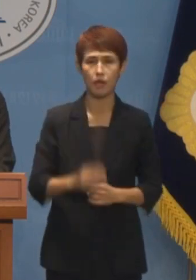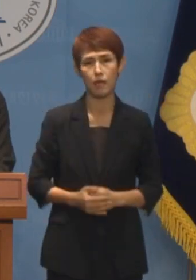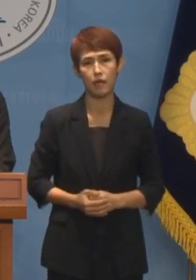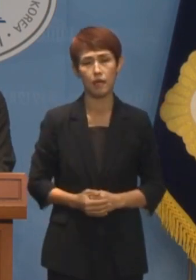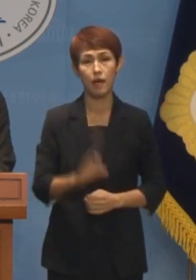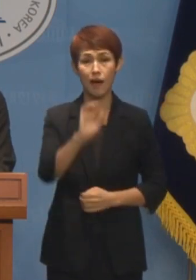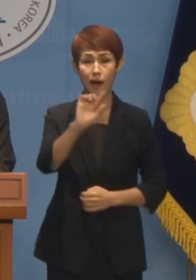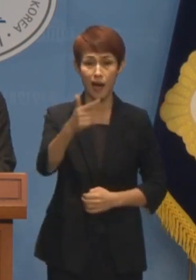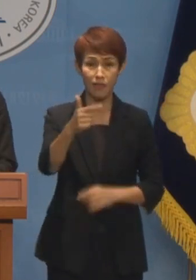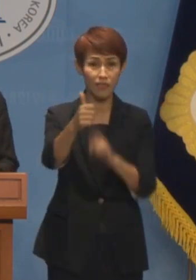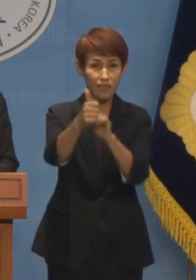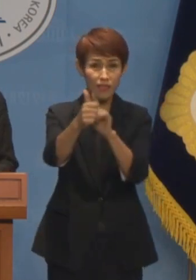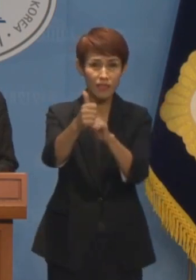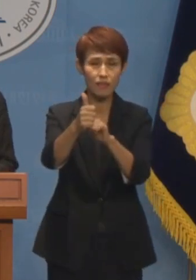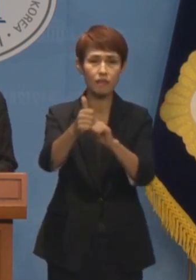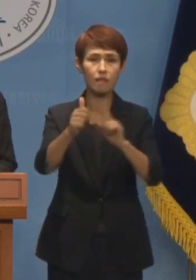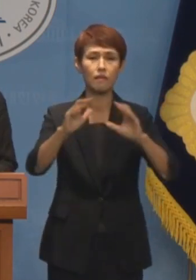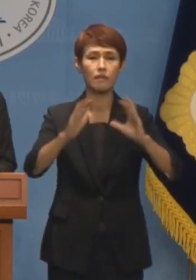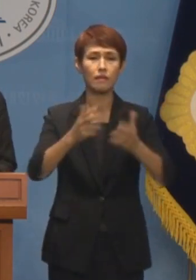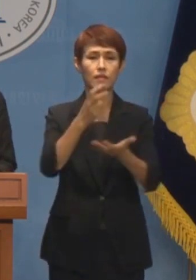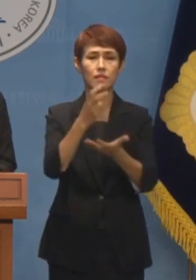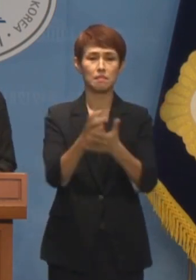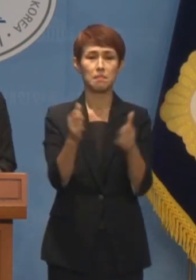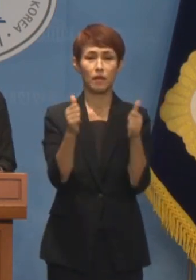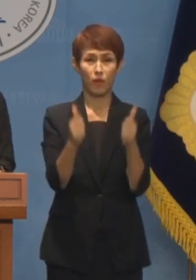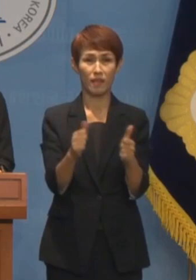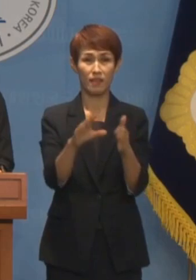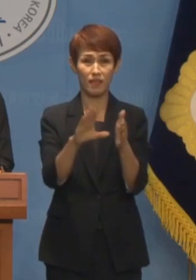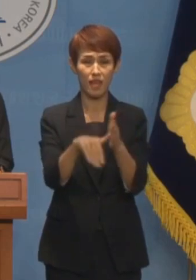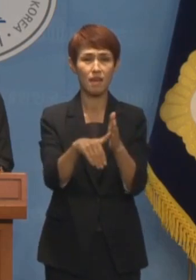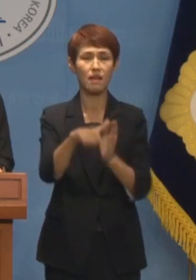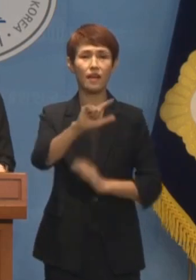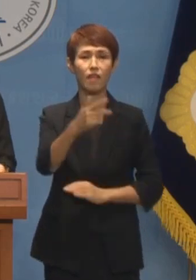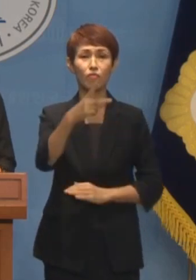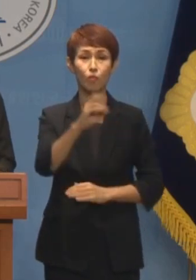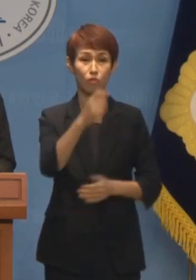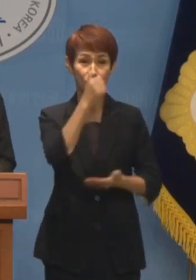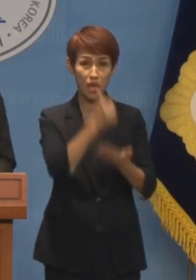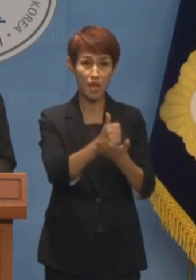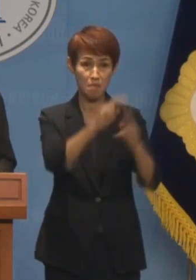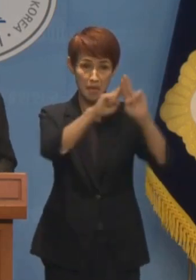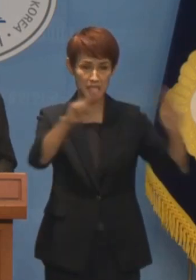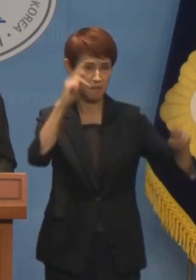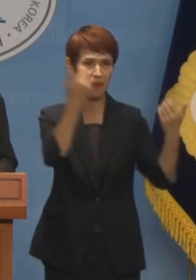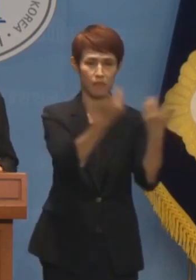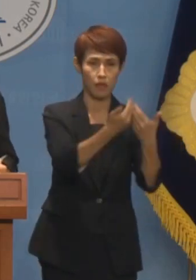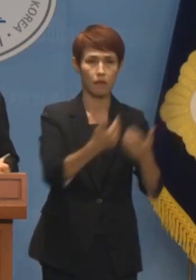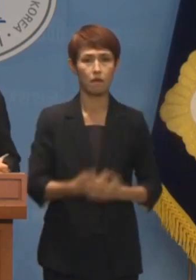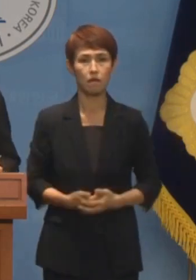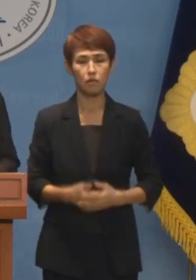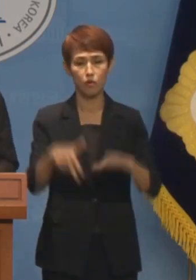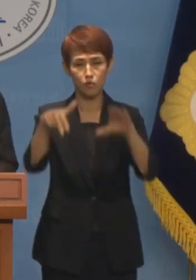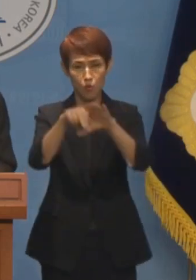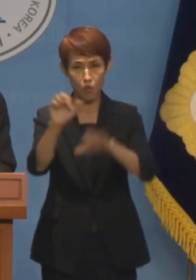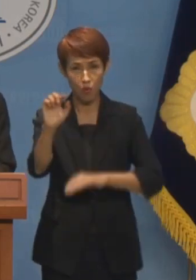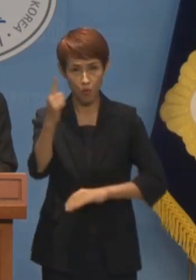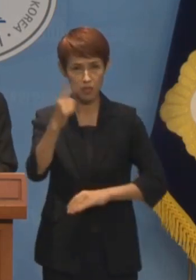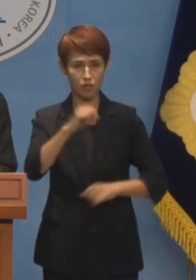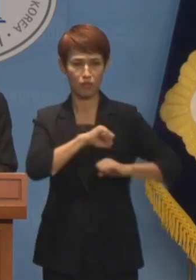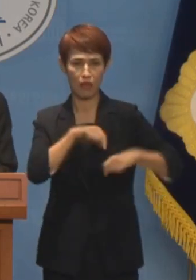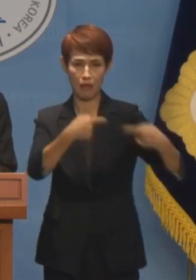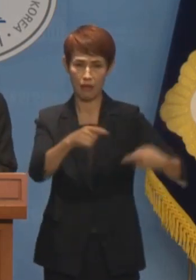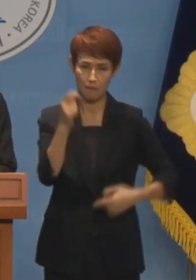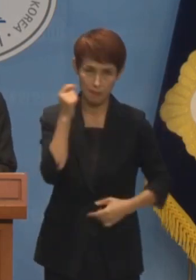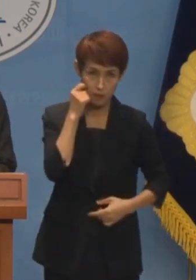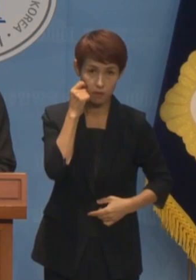안창호 후보자는 헌법재판관 재직 시절 간통죄 폐지에 대해서 반대했고 양심에 따른 병역거부자들에 대한 대체역 도입을